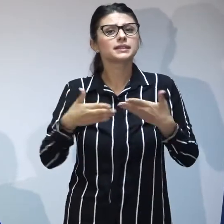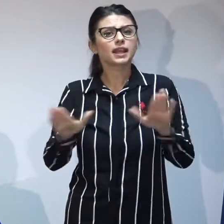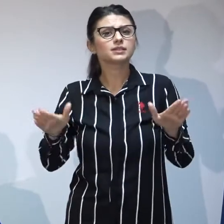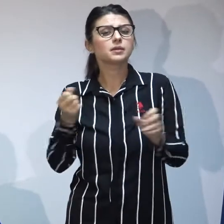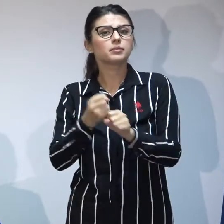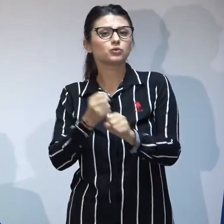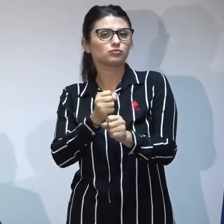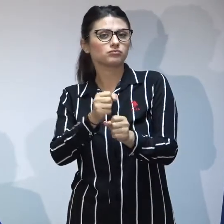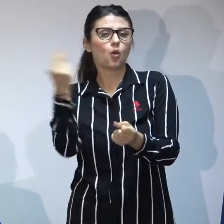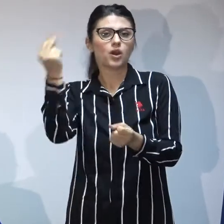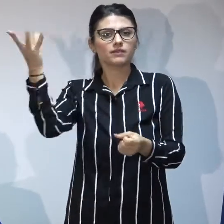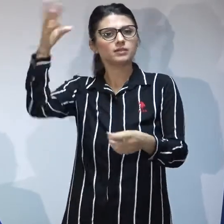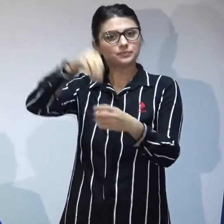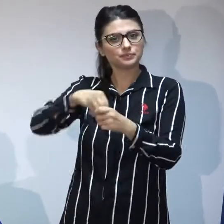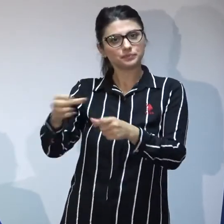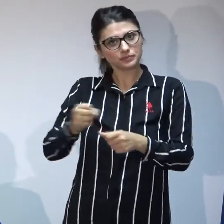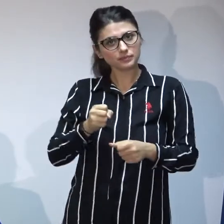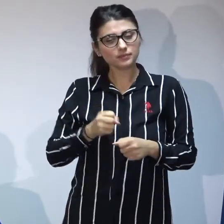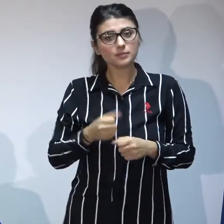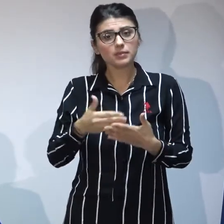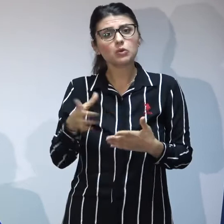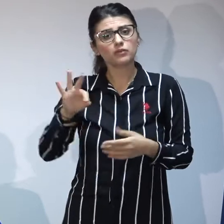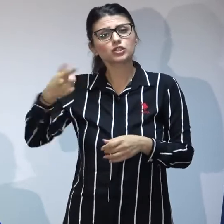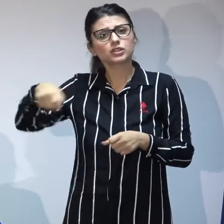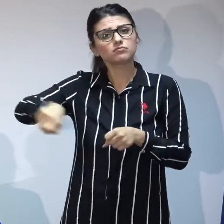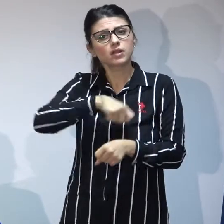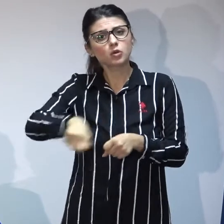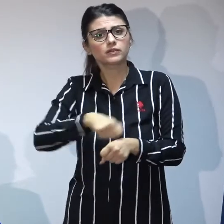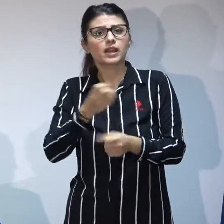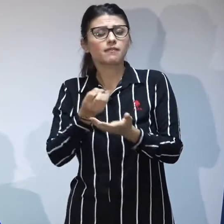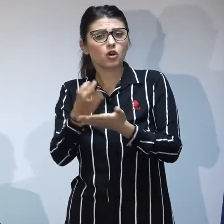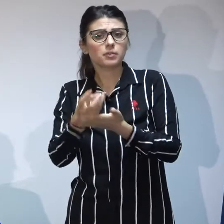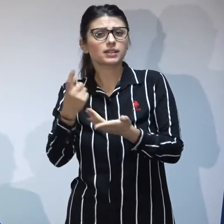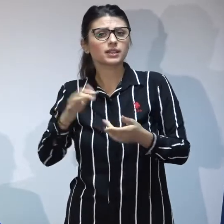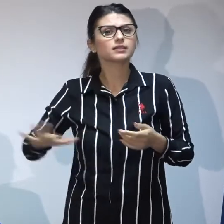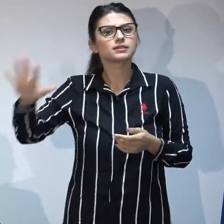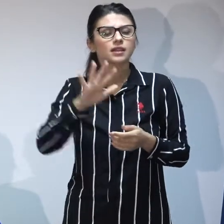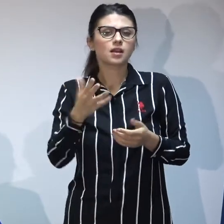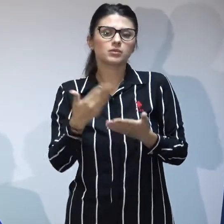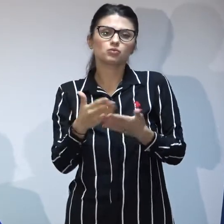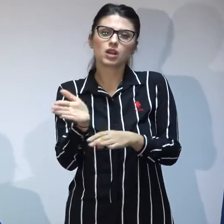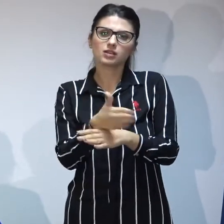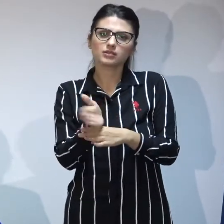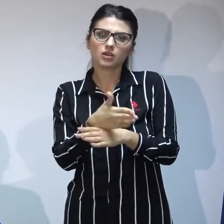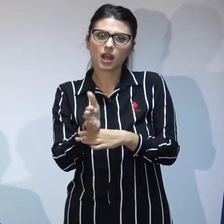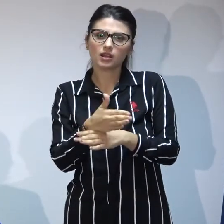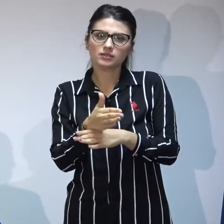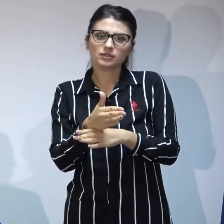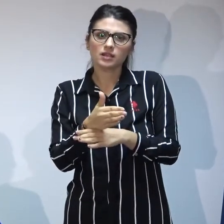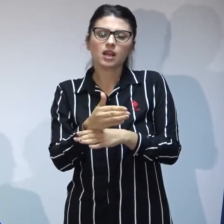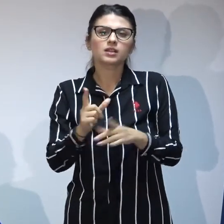adoptabilitatea. De asemenea, fost revizuite informațiile din Registru Național de Adopții, respectiv